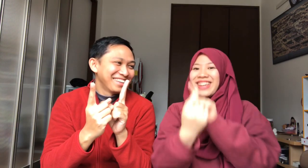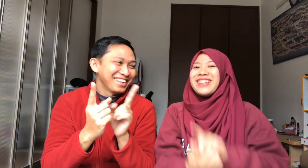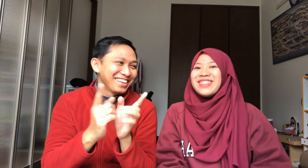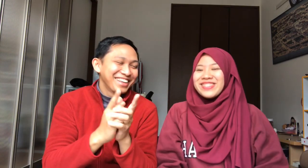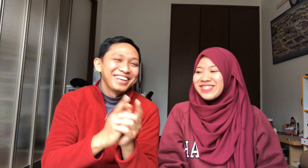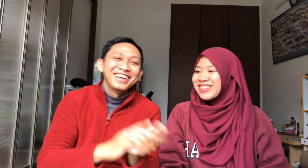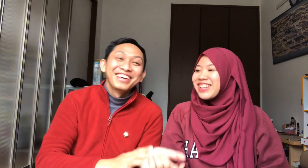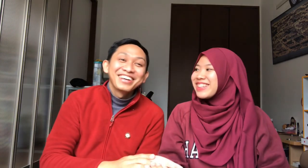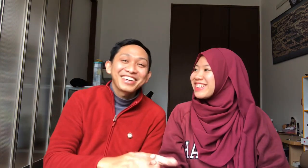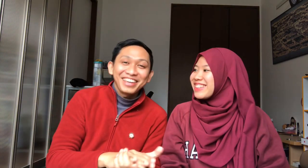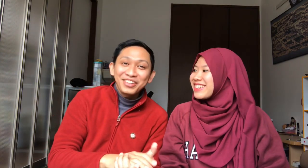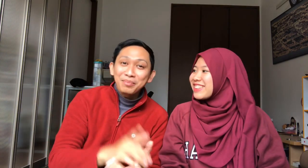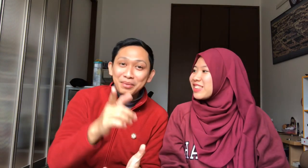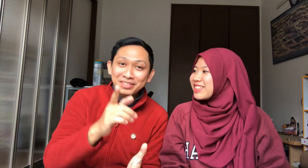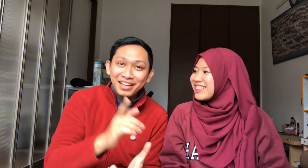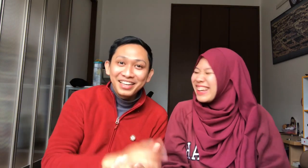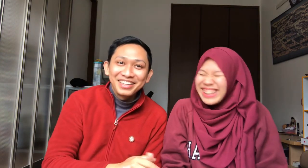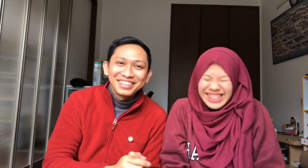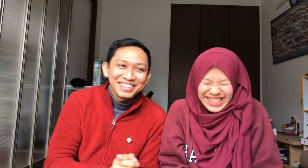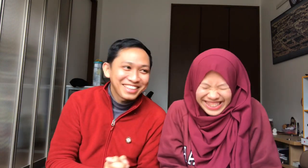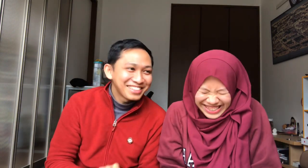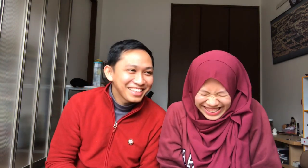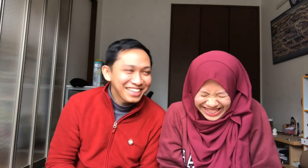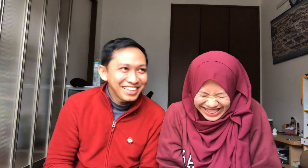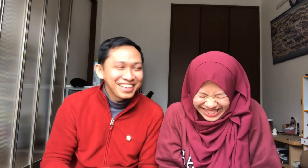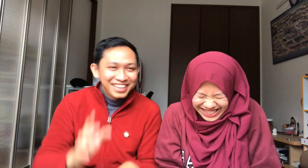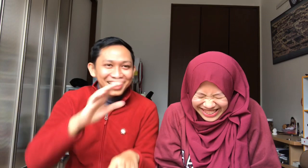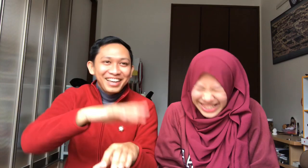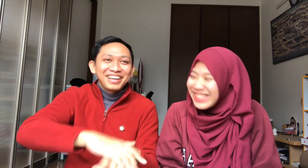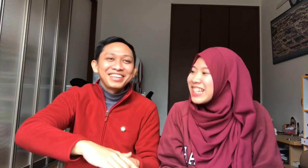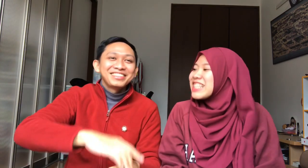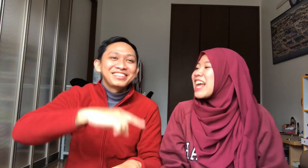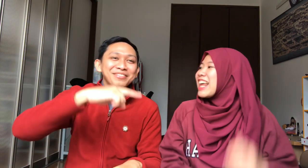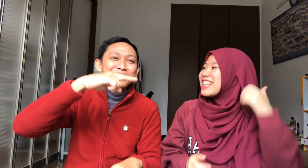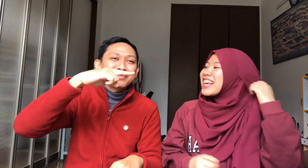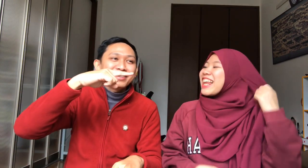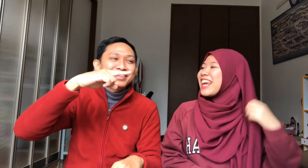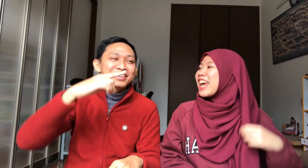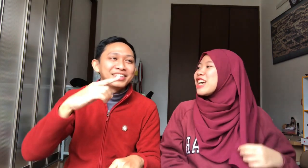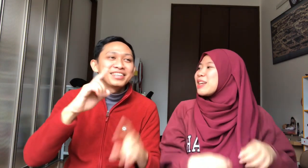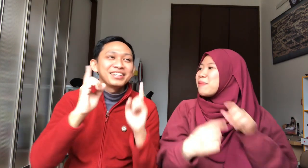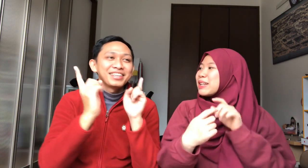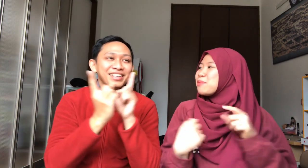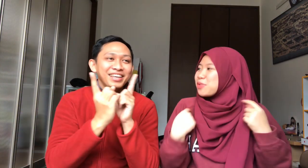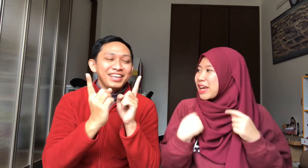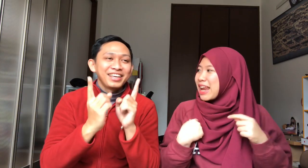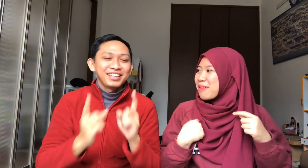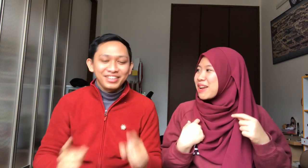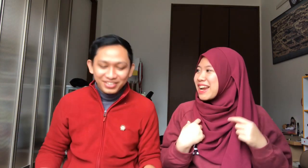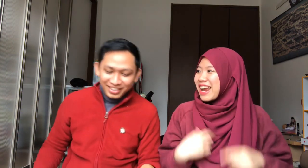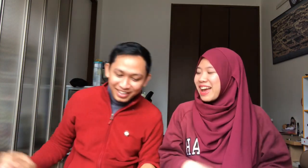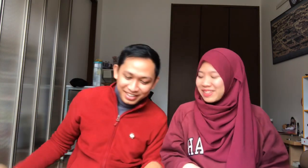Gitu Oke Udah pada bisa Saya sih kayaknya Sekali lagi Sekali lagi Sambil dibungkukin ya Badannya ya